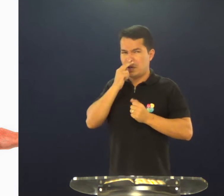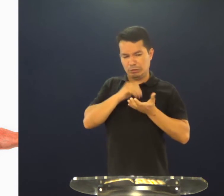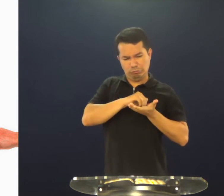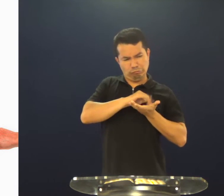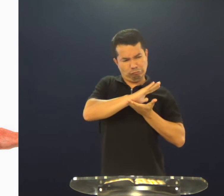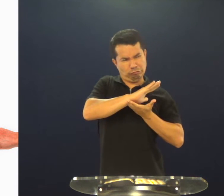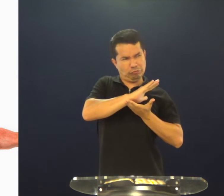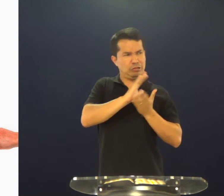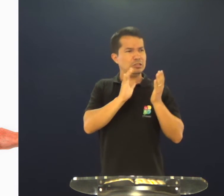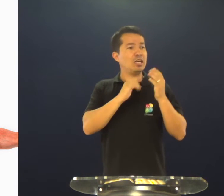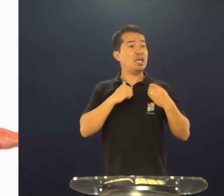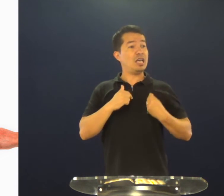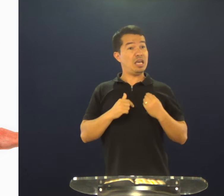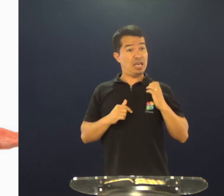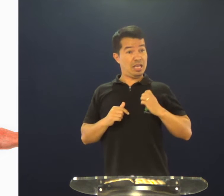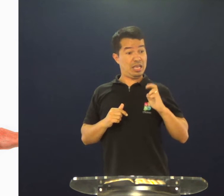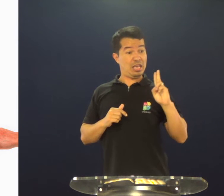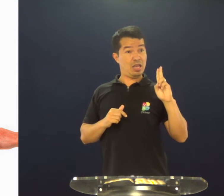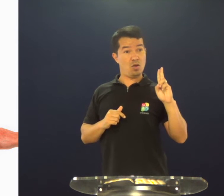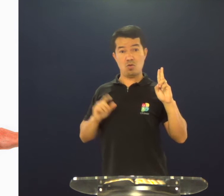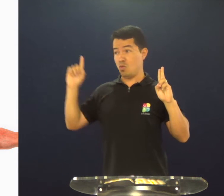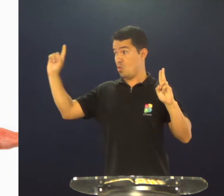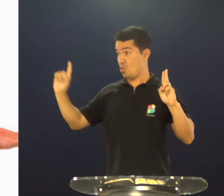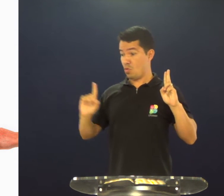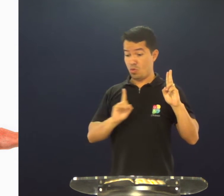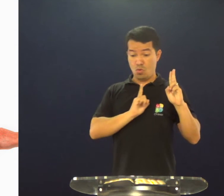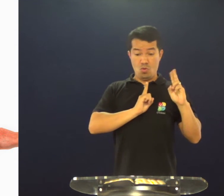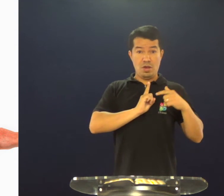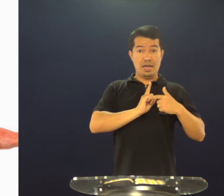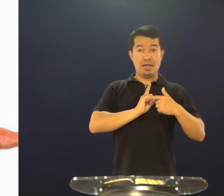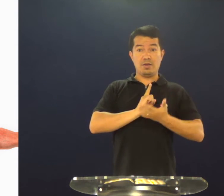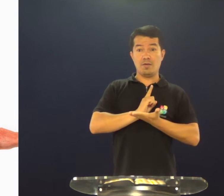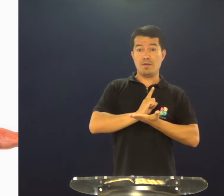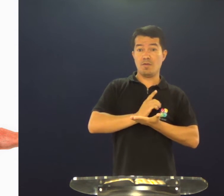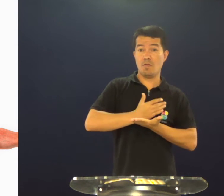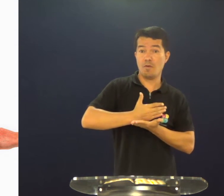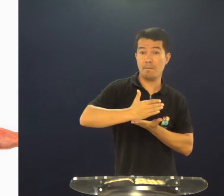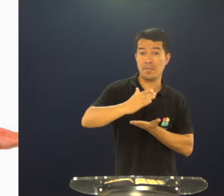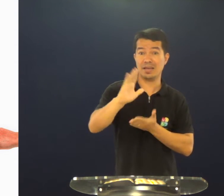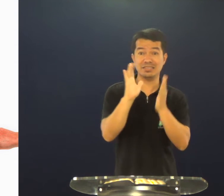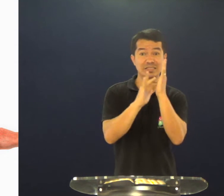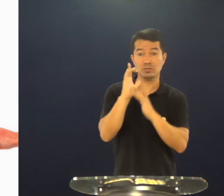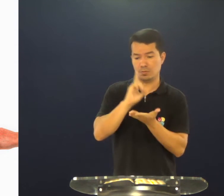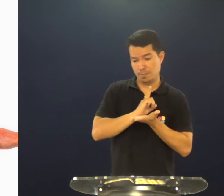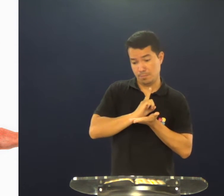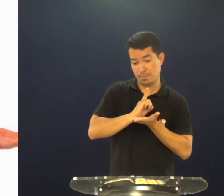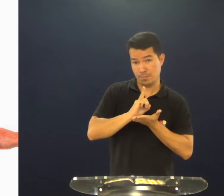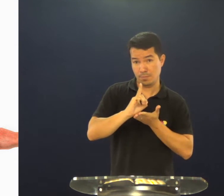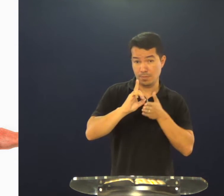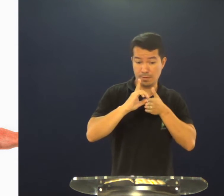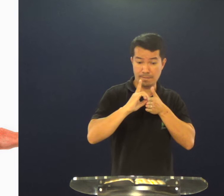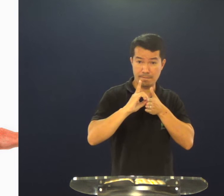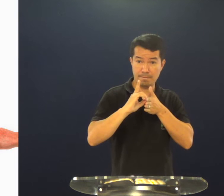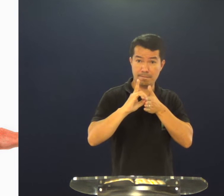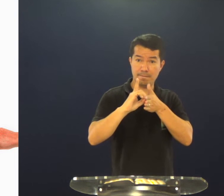aprendia aquilo, o meu eu dava lugar às novas práticas,